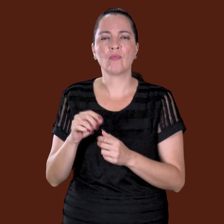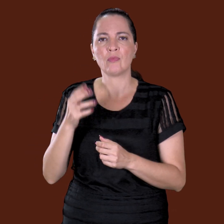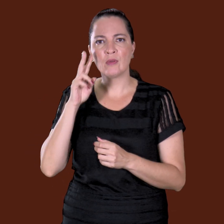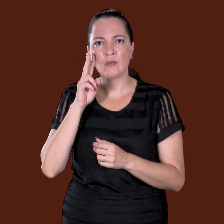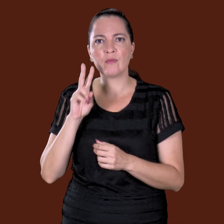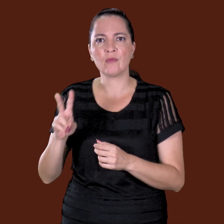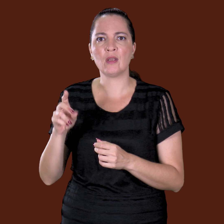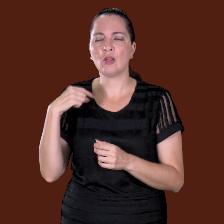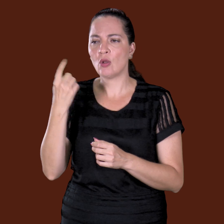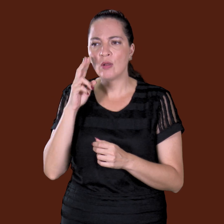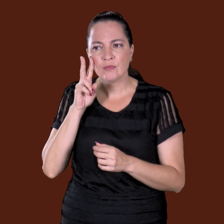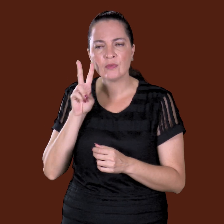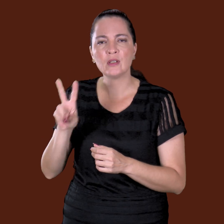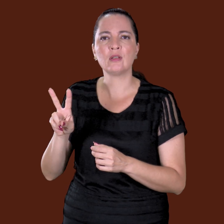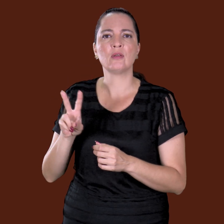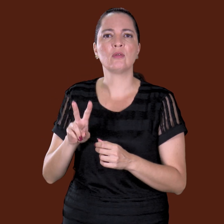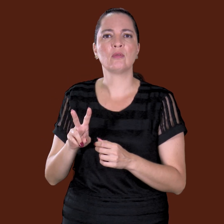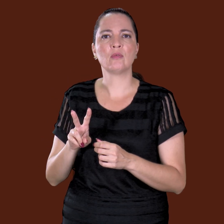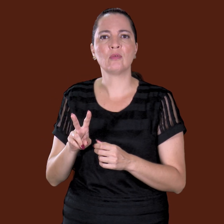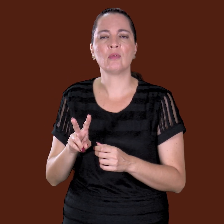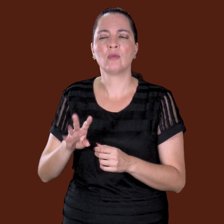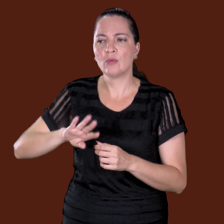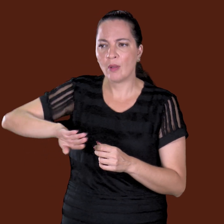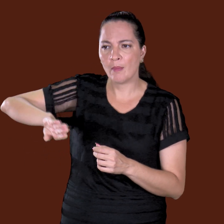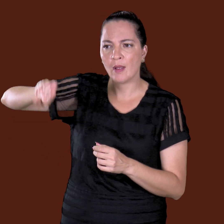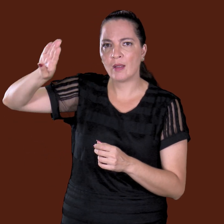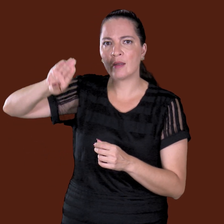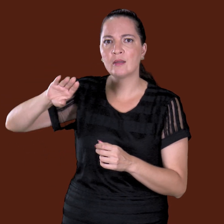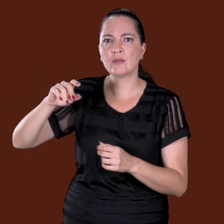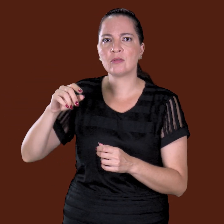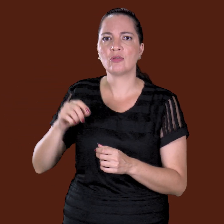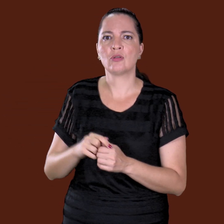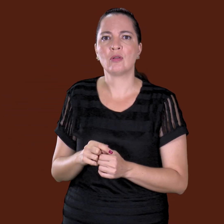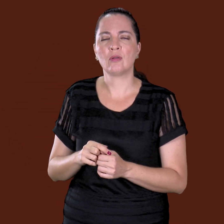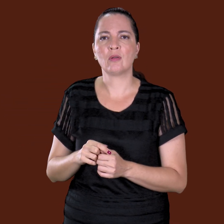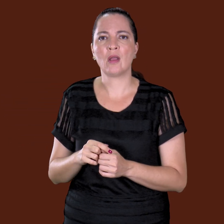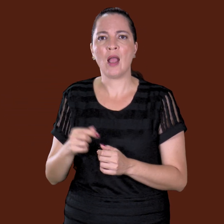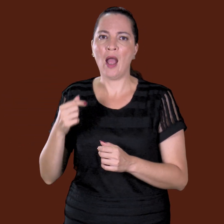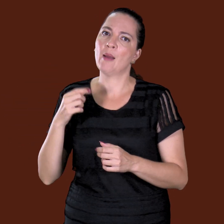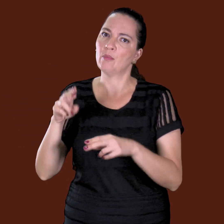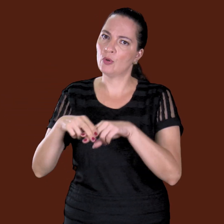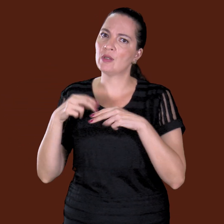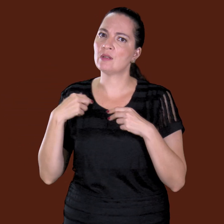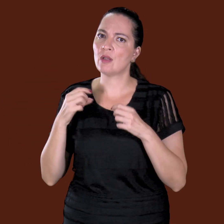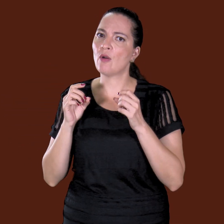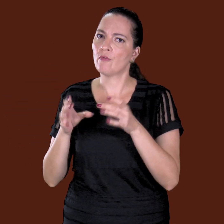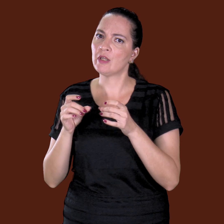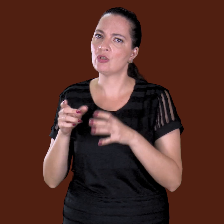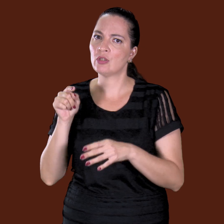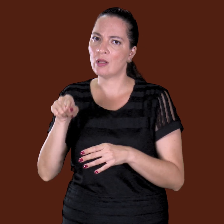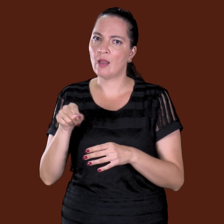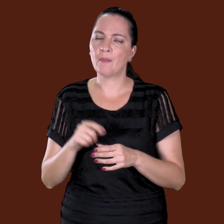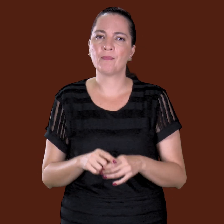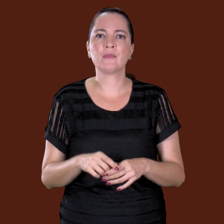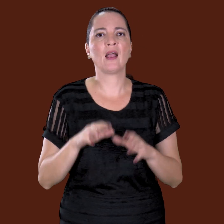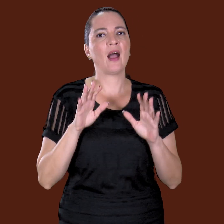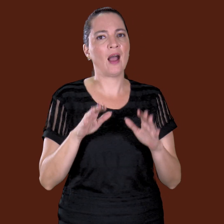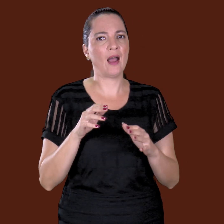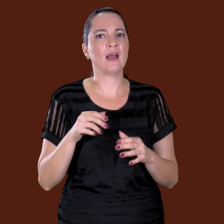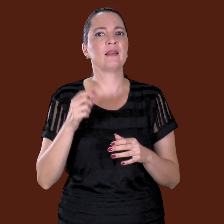fez a cerca de carne, o paredão assim. Aí ele falou, aí eu vim de lá. Ele falou, aí se você quer saber melhor, vai lá em São Miguel, eu te